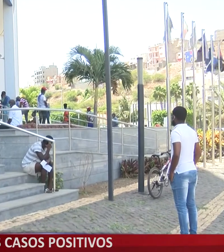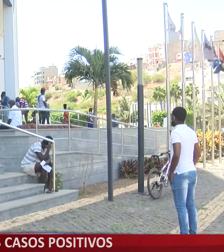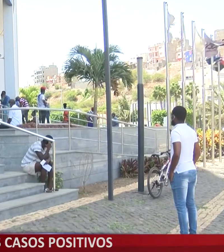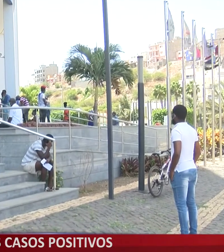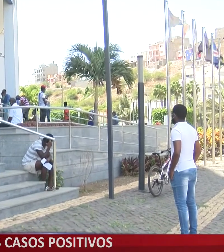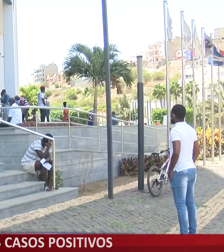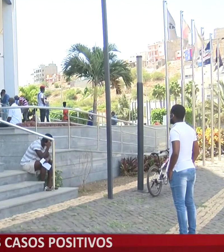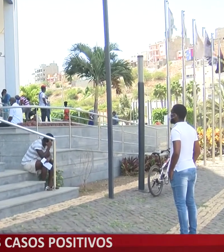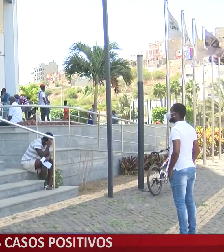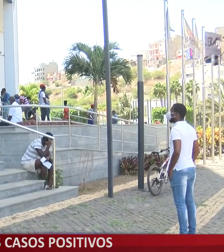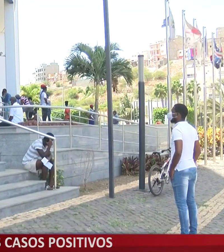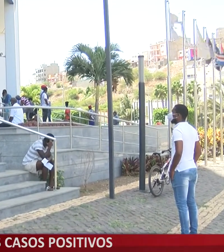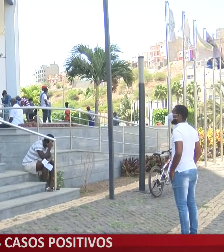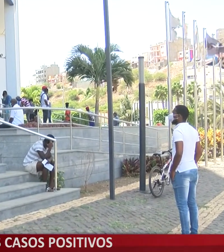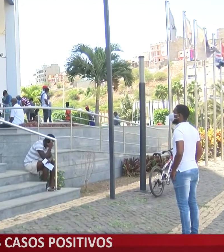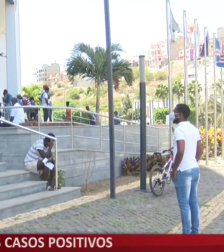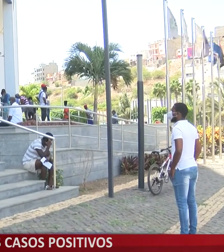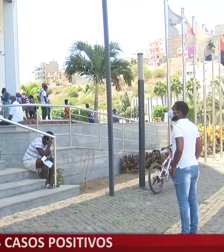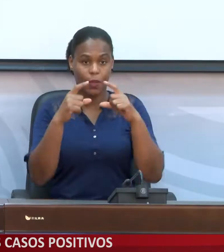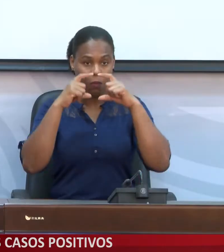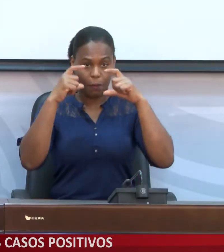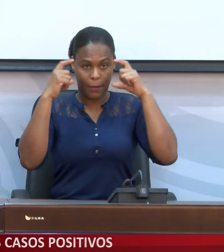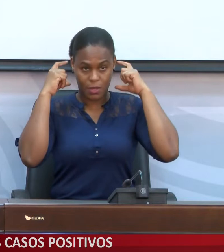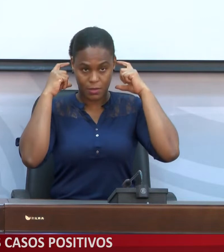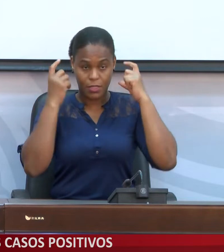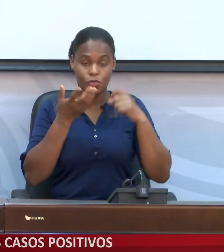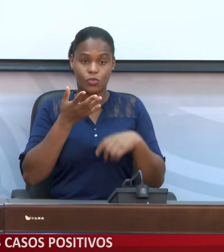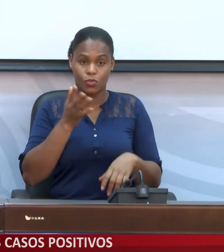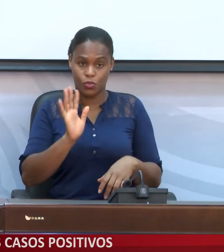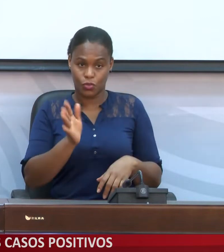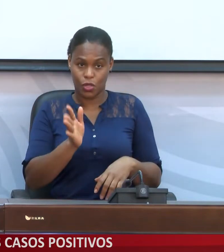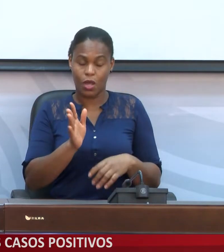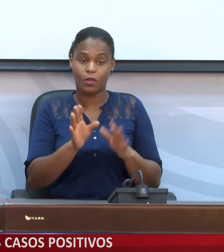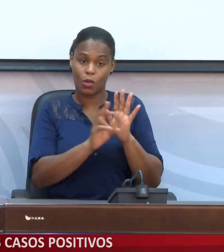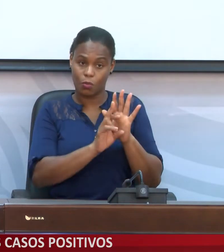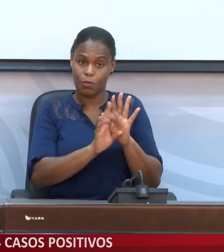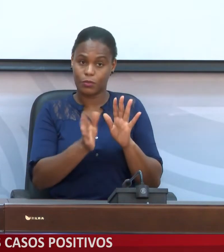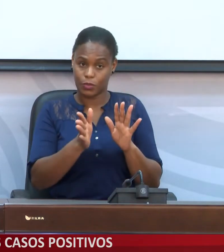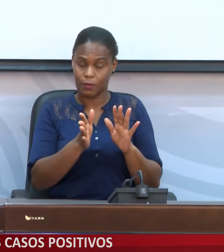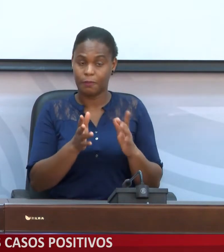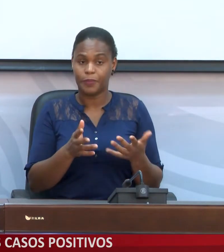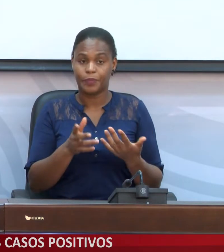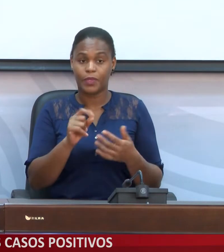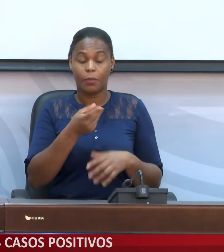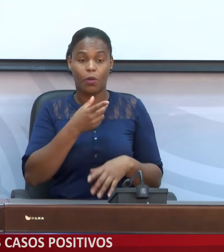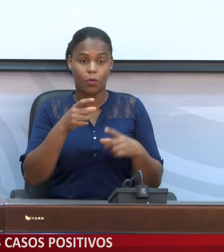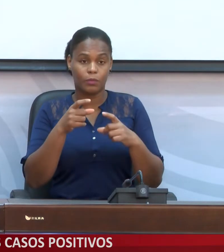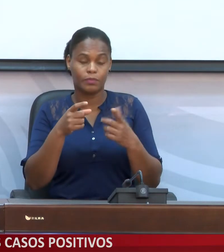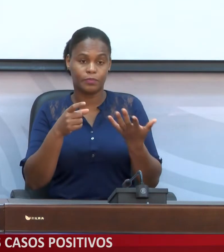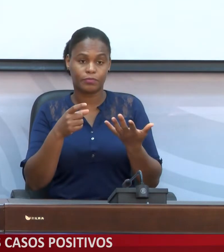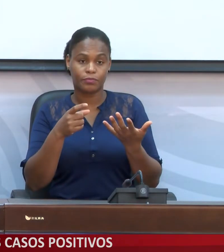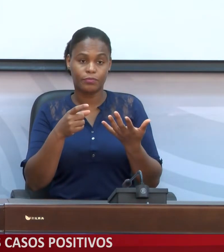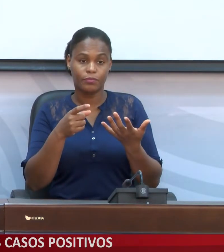pessoas quando estão em serviços públicos, o uso das máscaras que já está devidamente regulamentado, o uso obrigatório